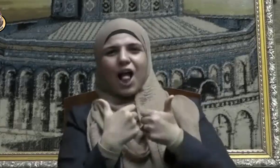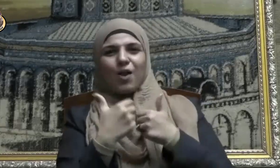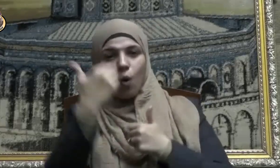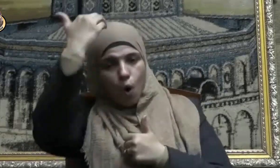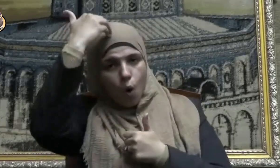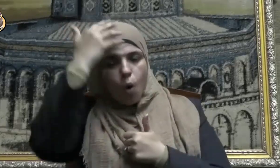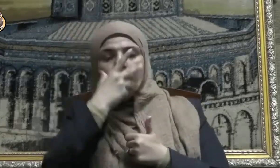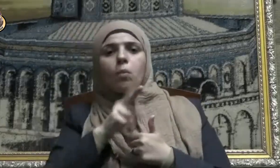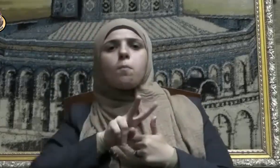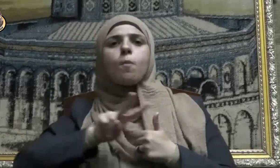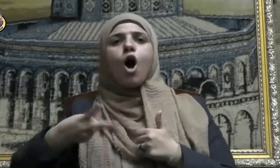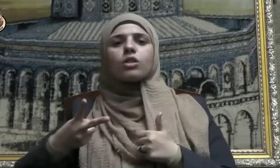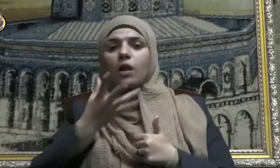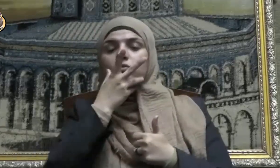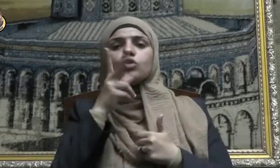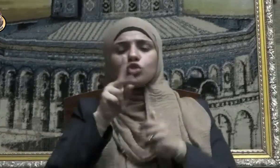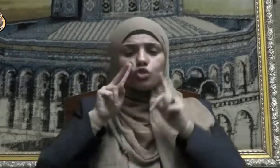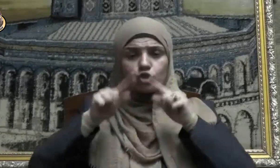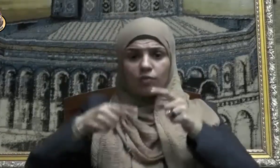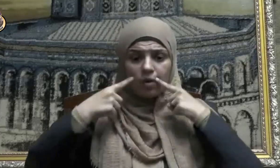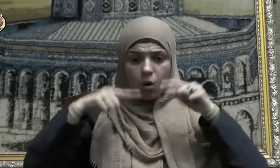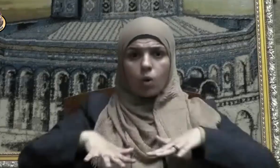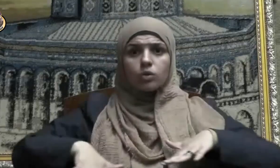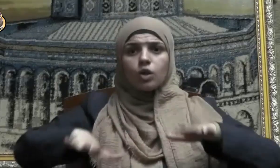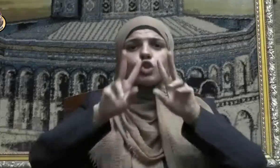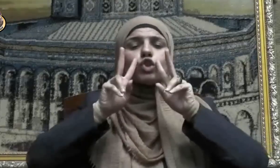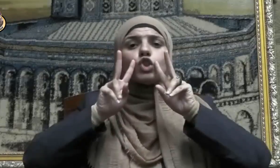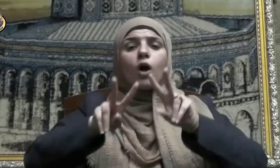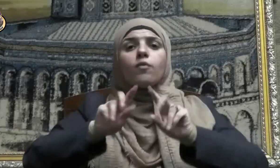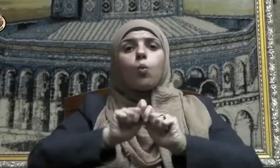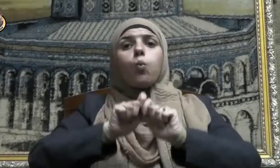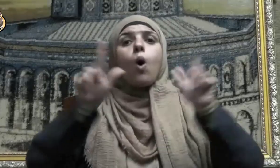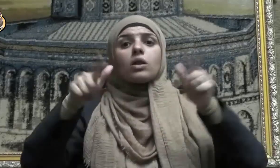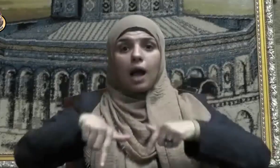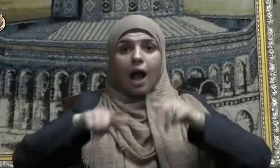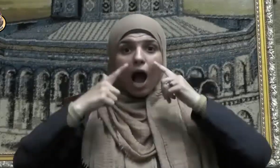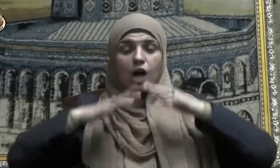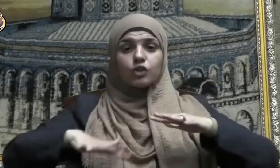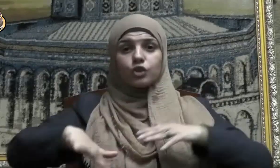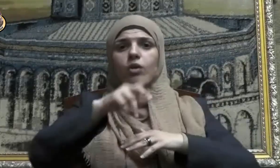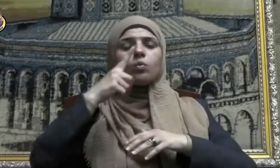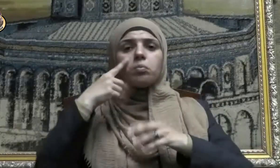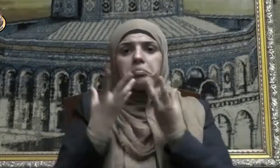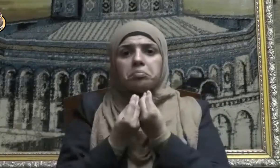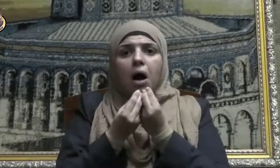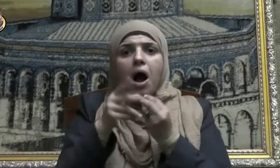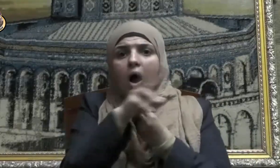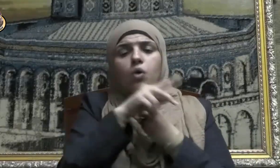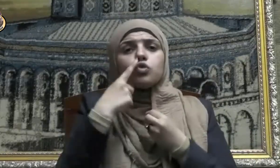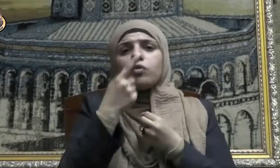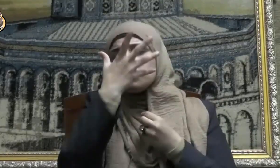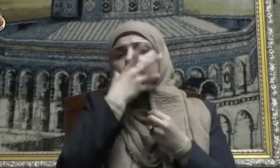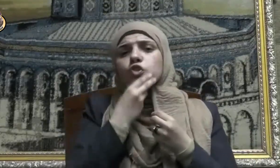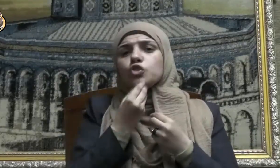تجاوزوا حدود ذلك بكثير فصار لهم ألف وجه ووجه